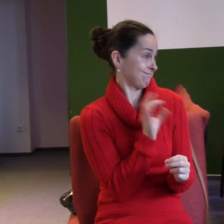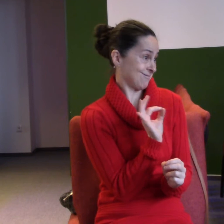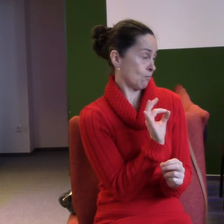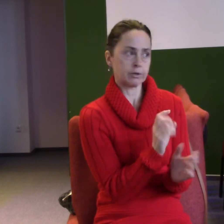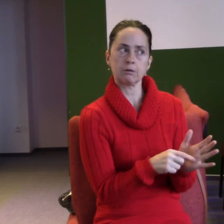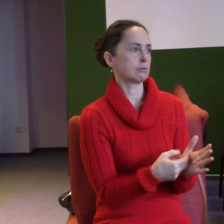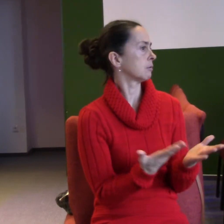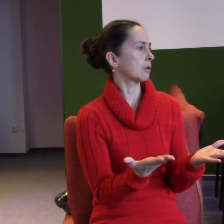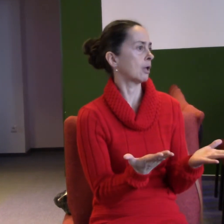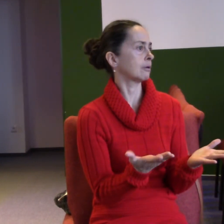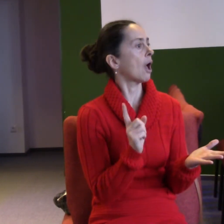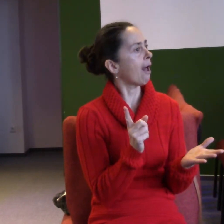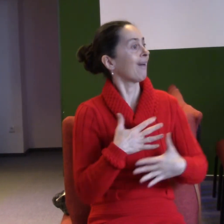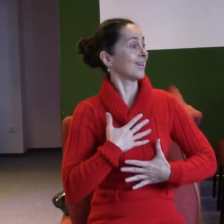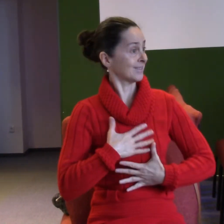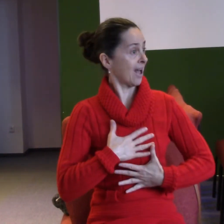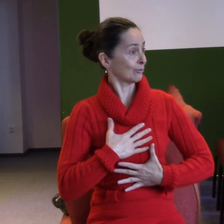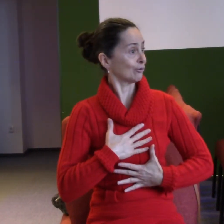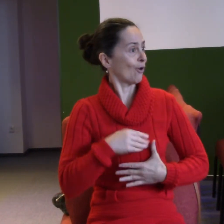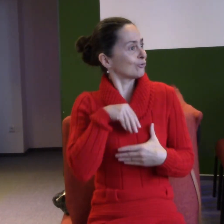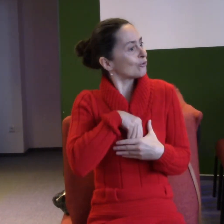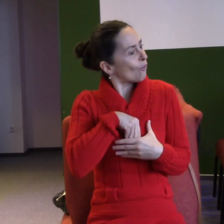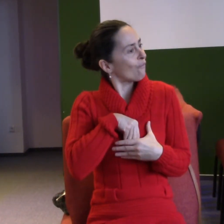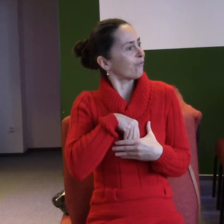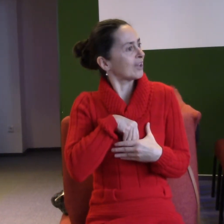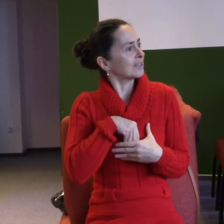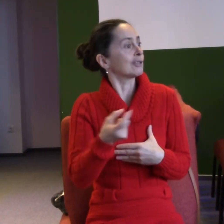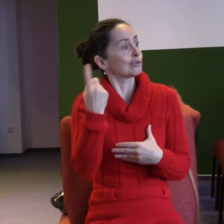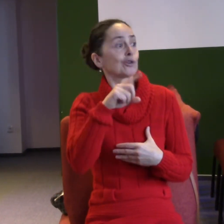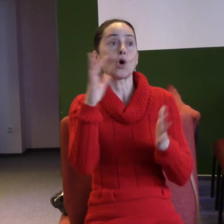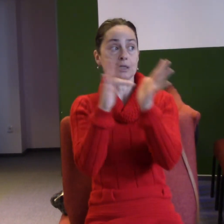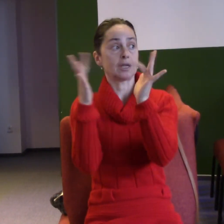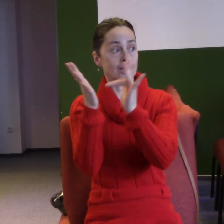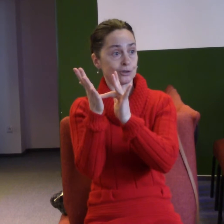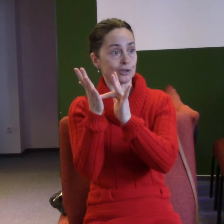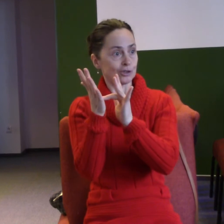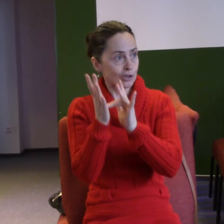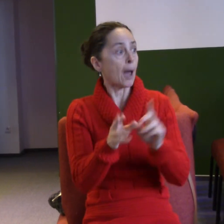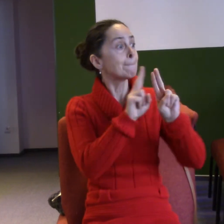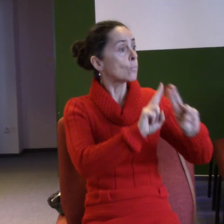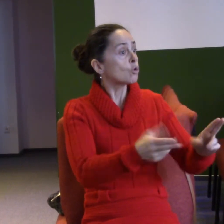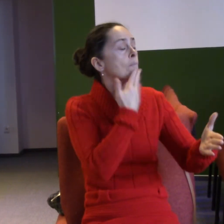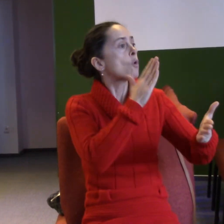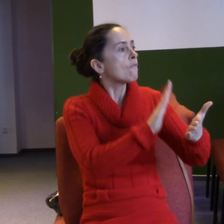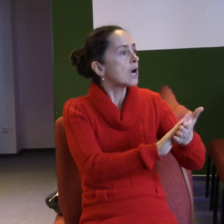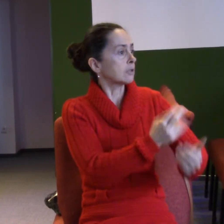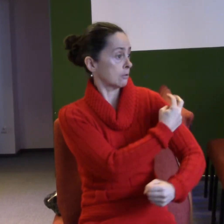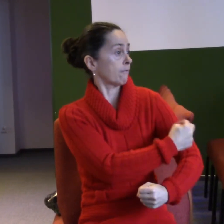ale radost, která vychází ze stahu s Ježíšem, se probouzí právě v takové chvíli a říká, to je úžasná